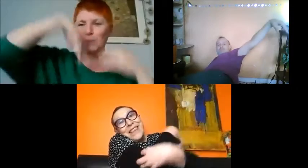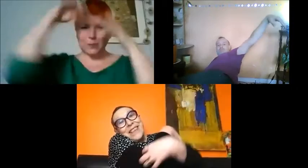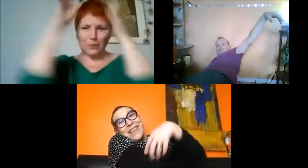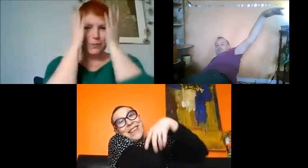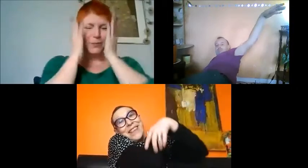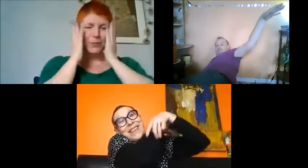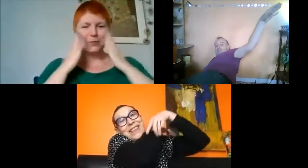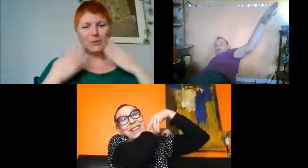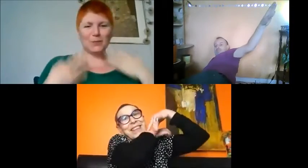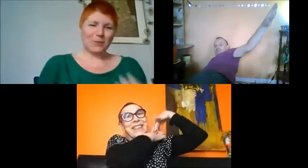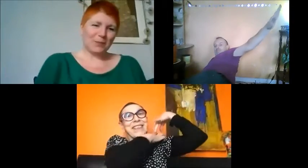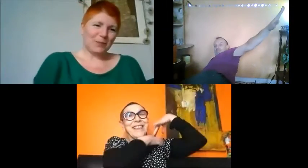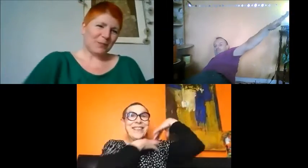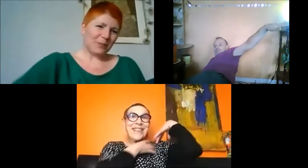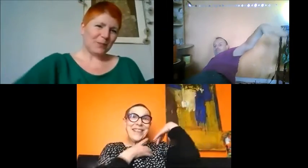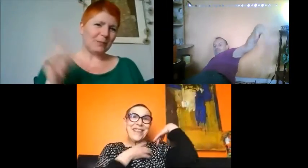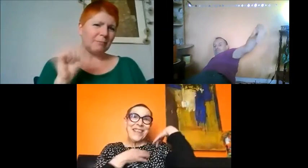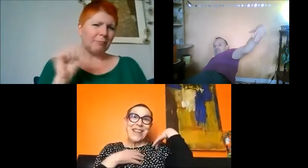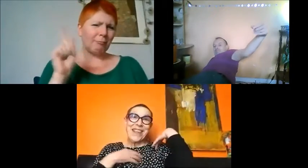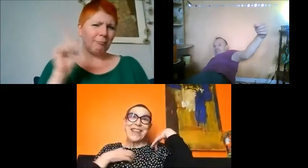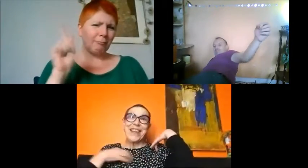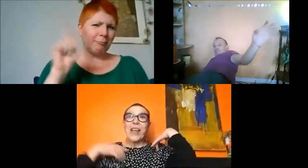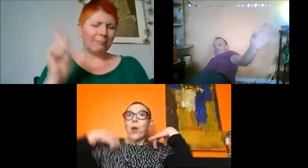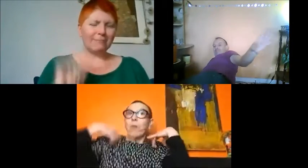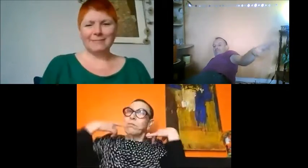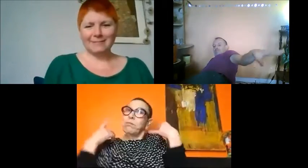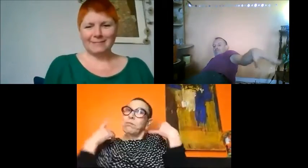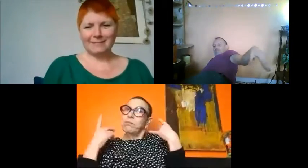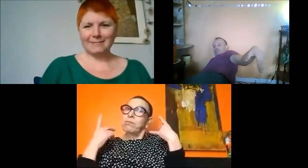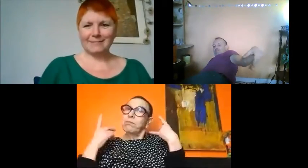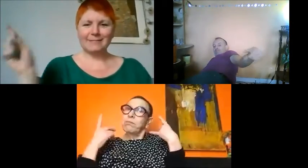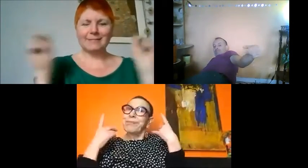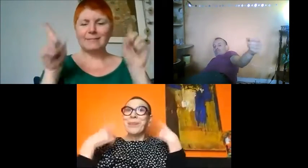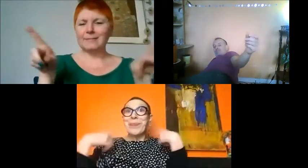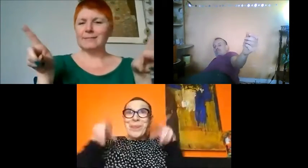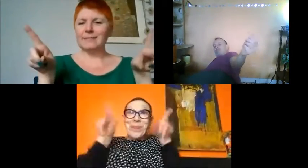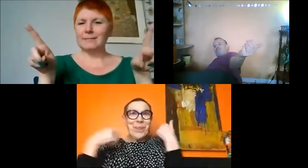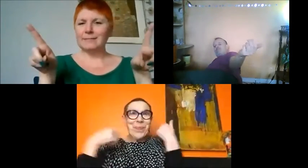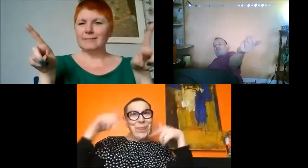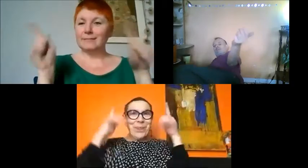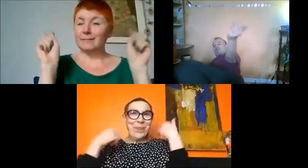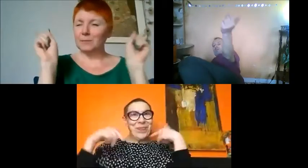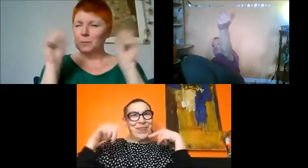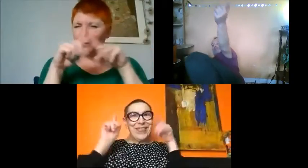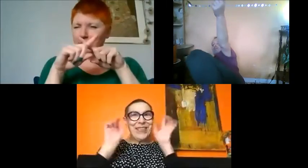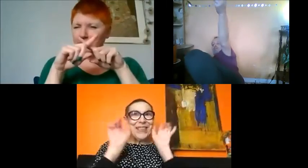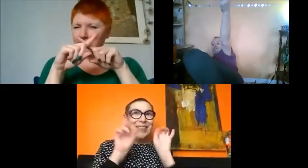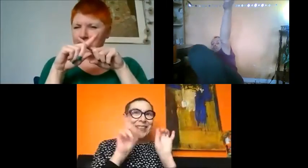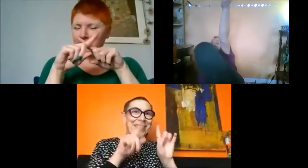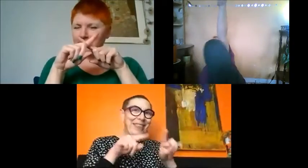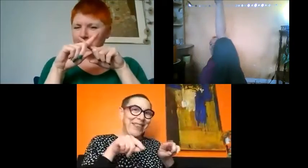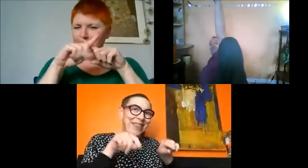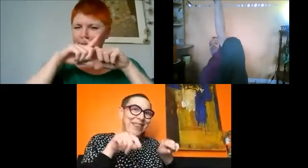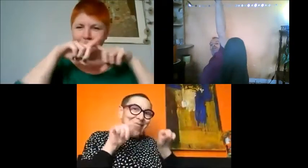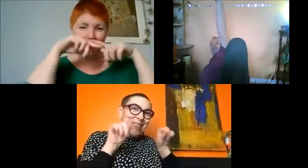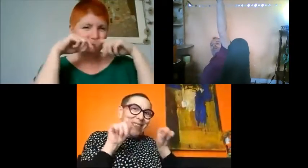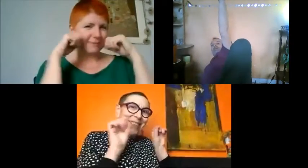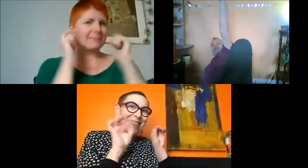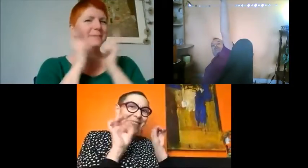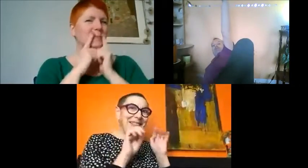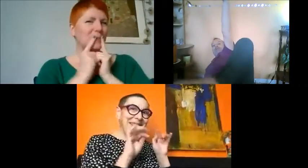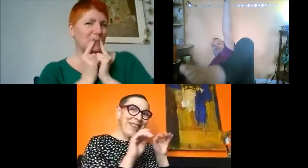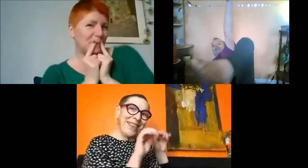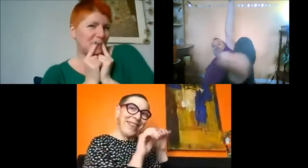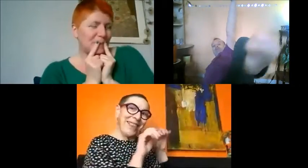bijou, je me fais bricoler la cliquette, je me fais gratter le matou, Mais